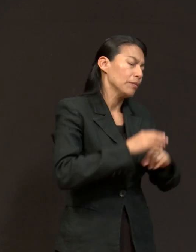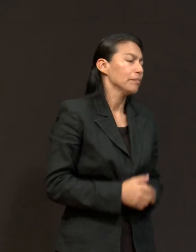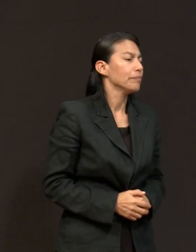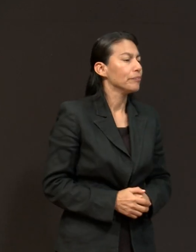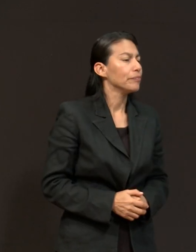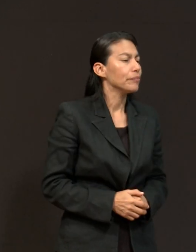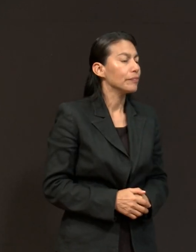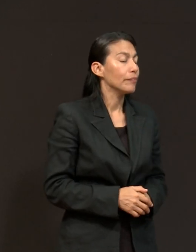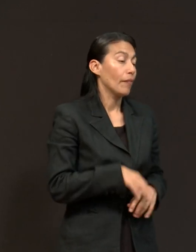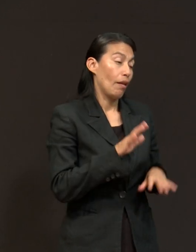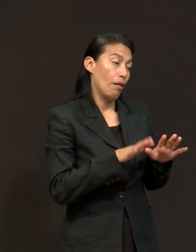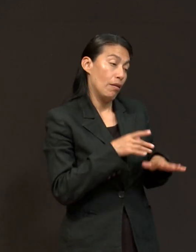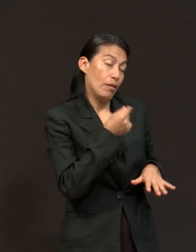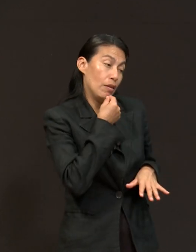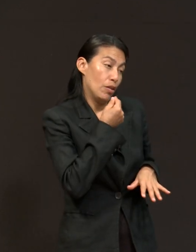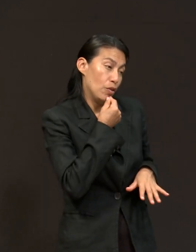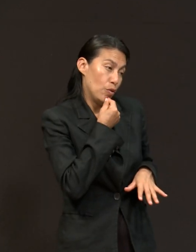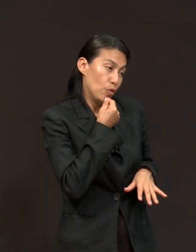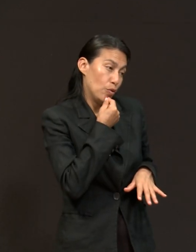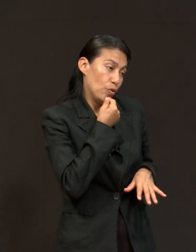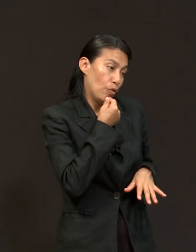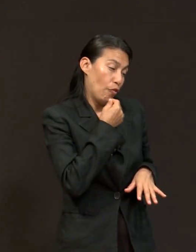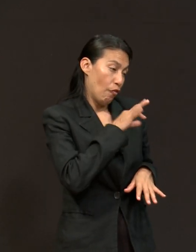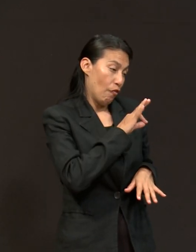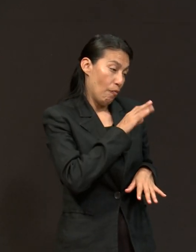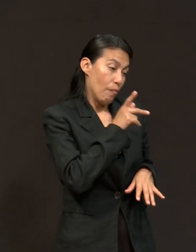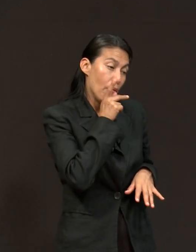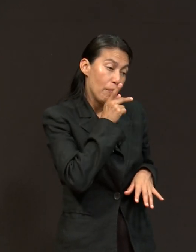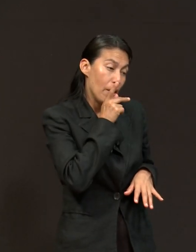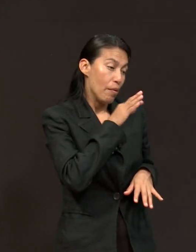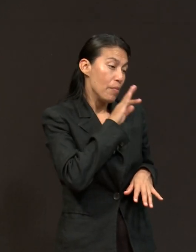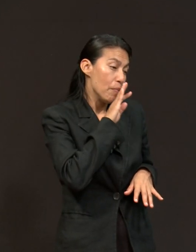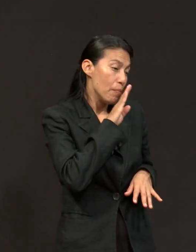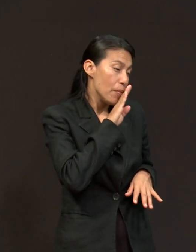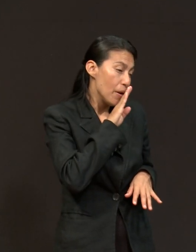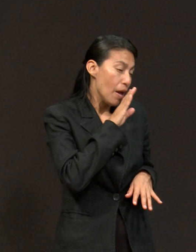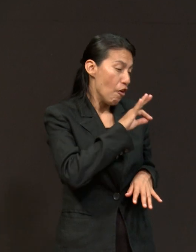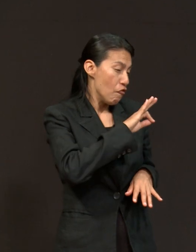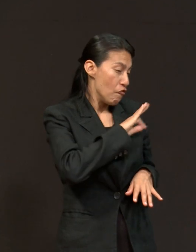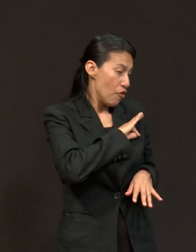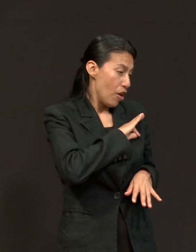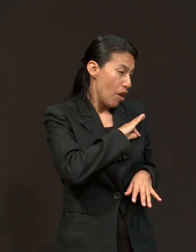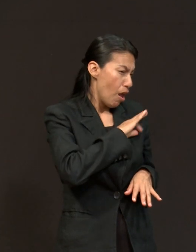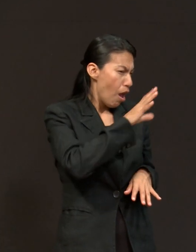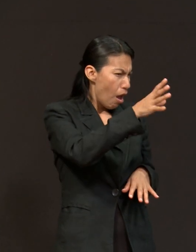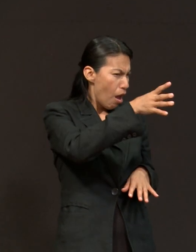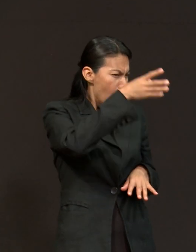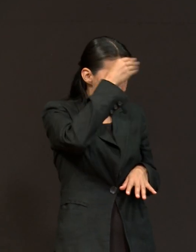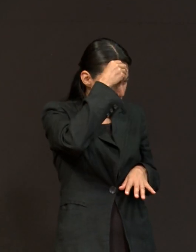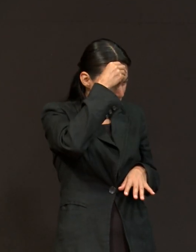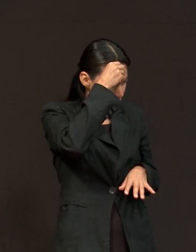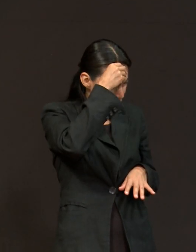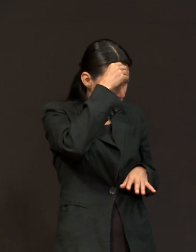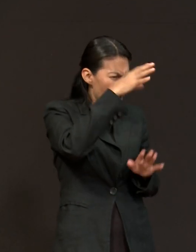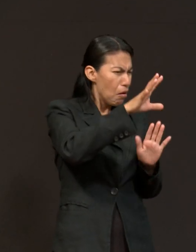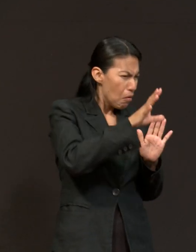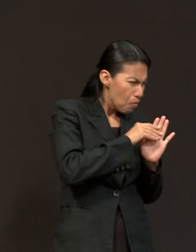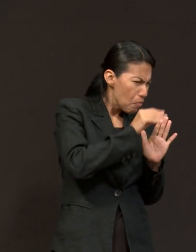niños, el niño aprende de la fe de sus padres y los imita, imita a sus padres